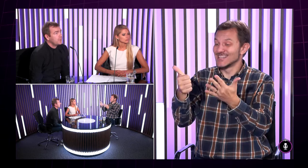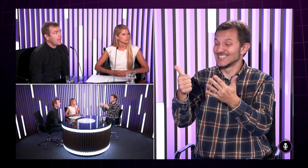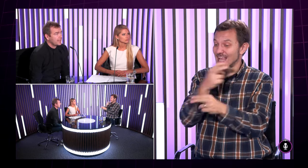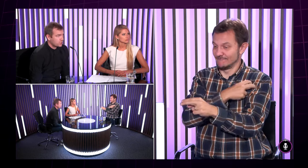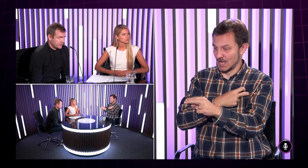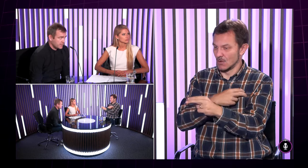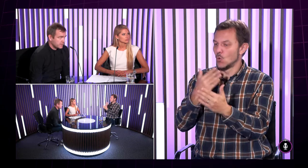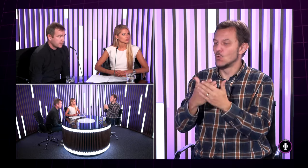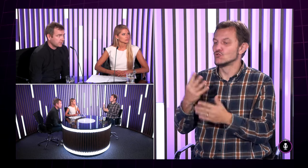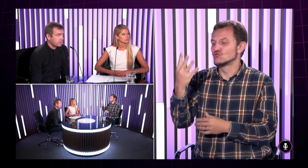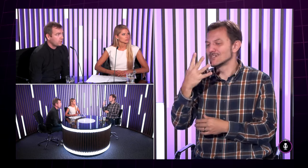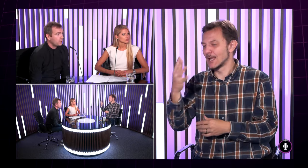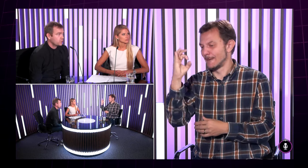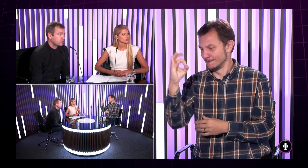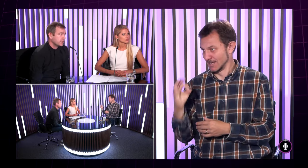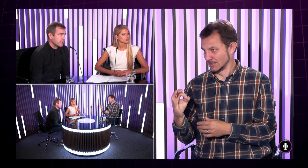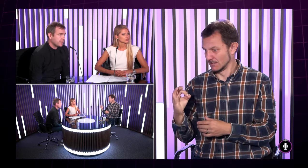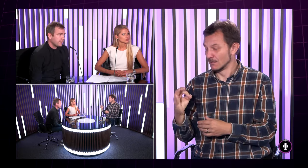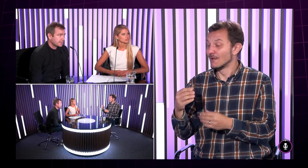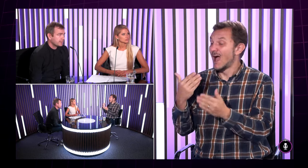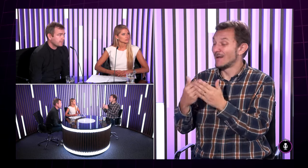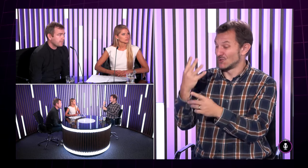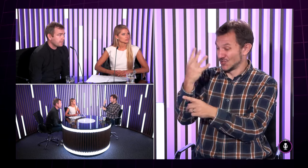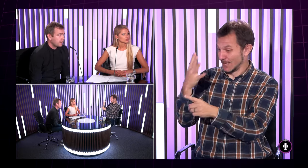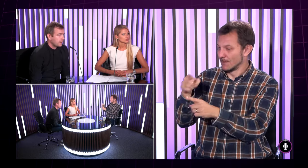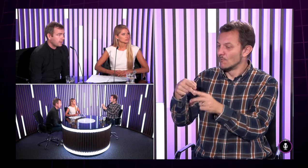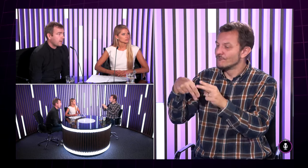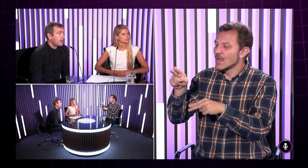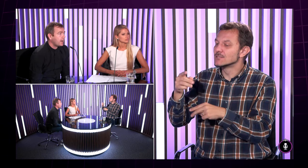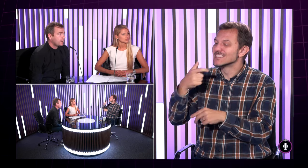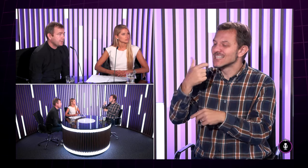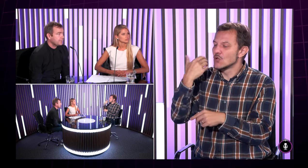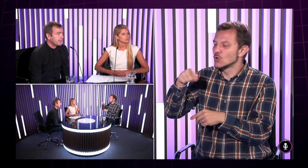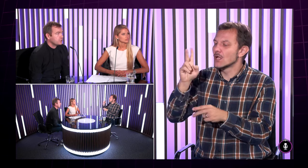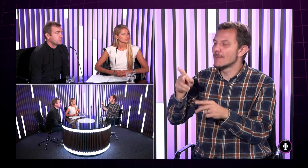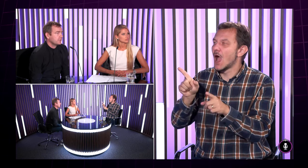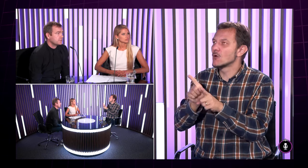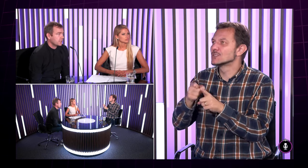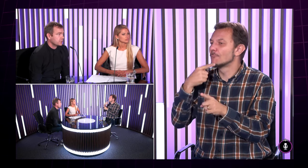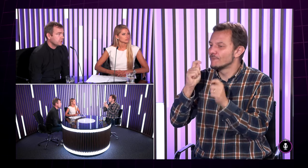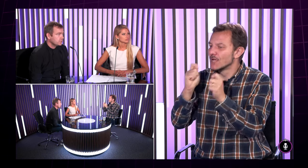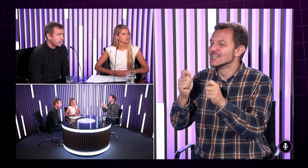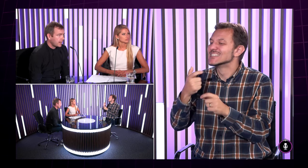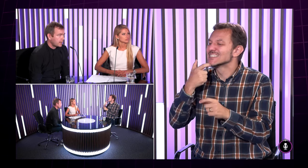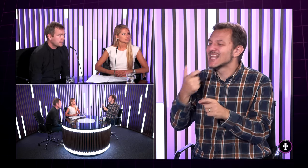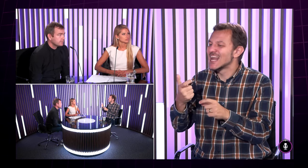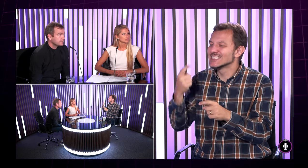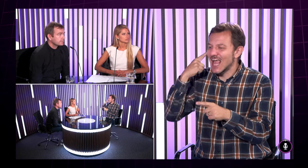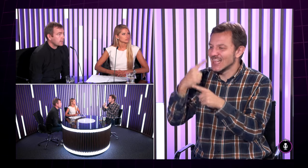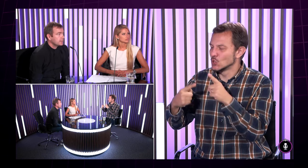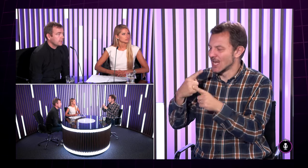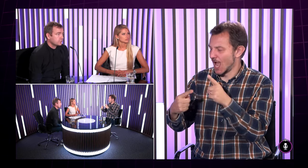A nad 60 rokov už je 45 %. A vidíme, že v starších ľudia